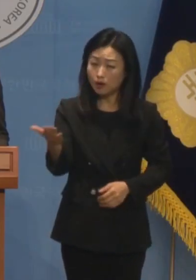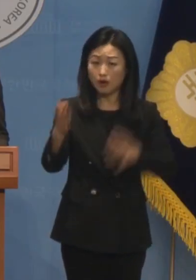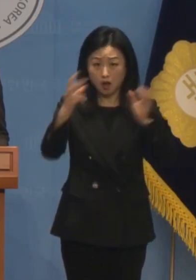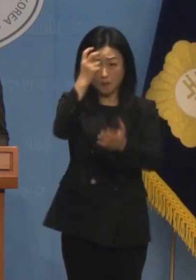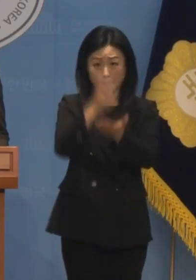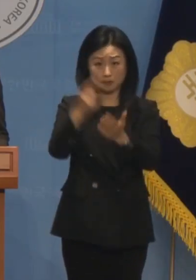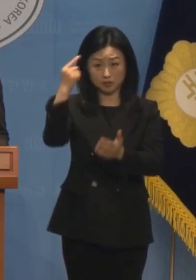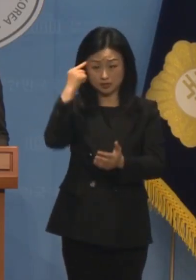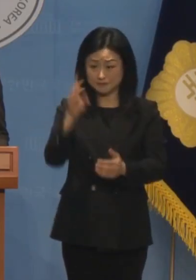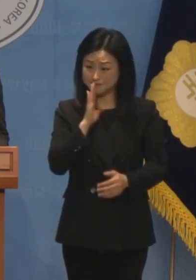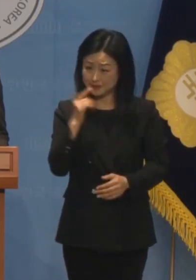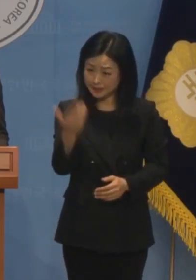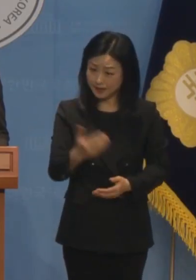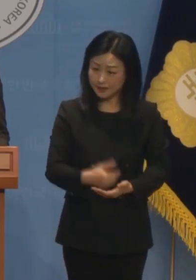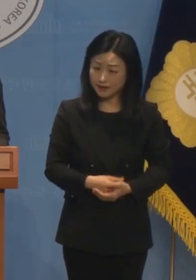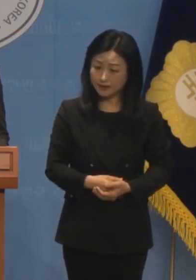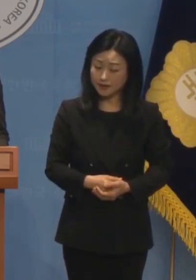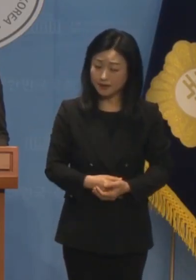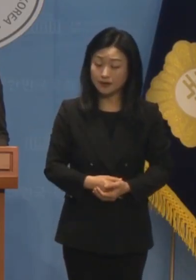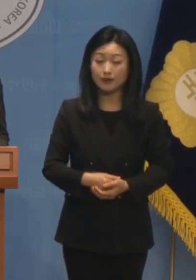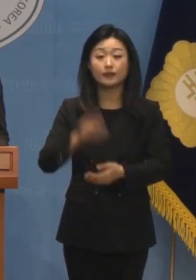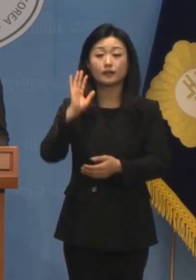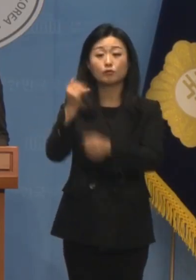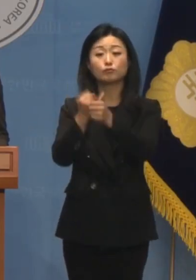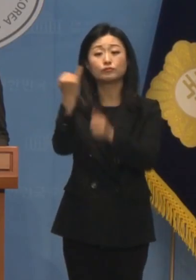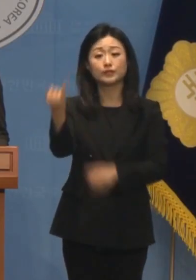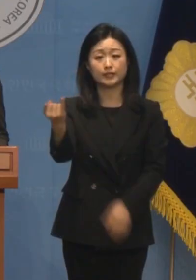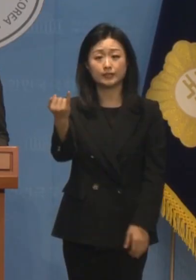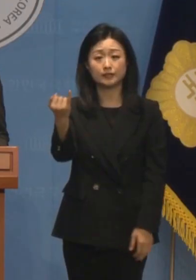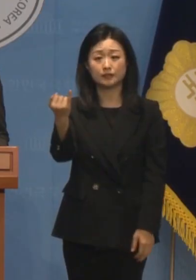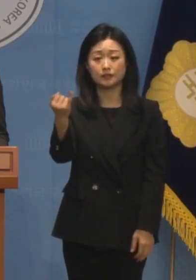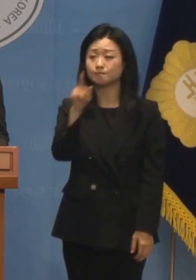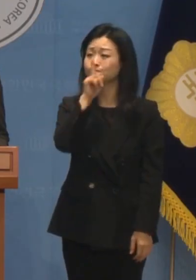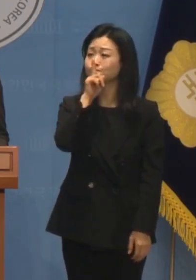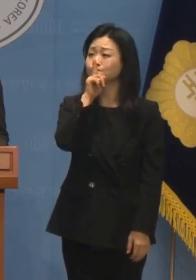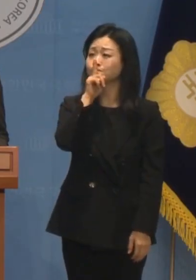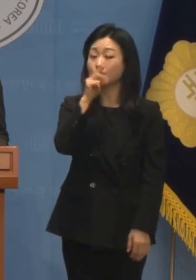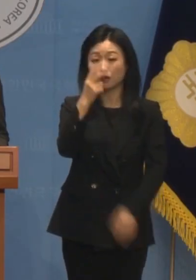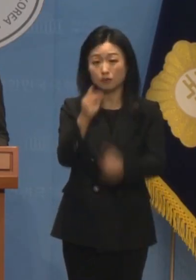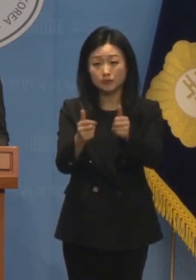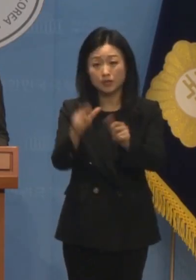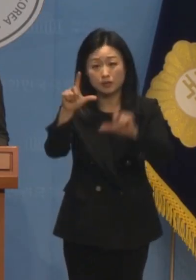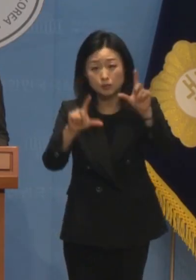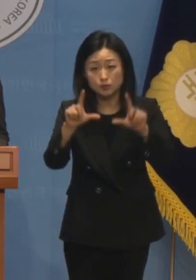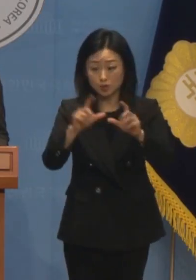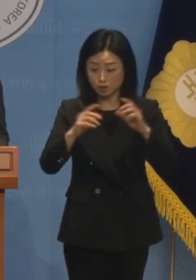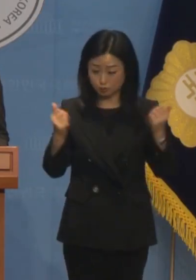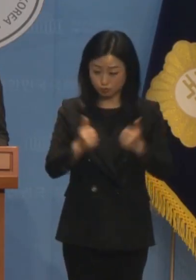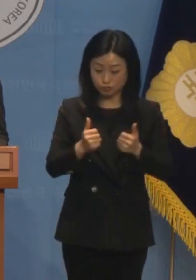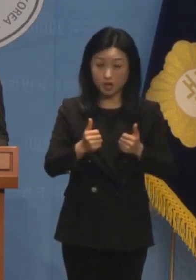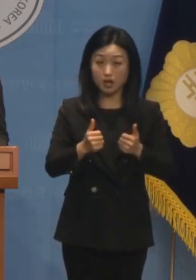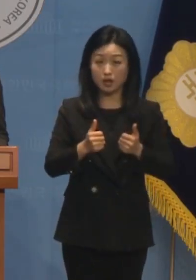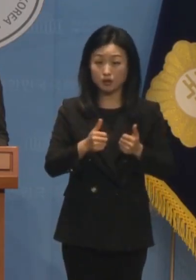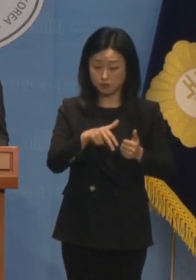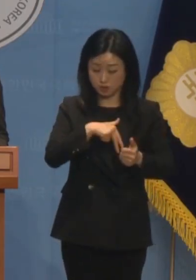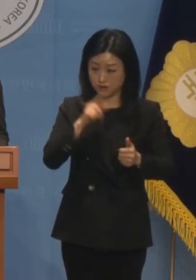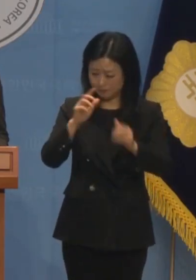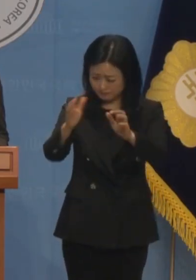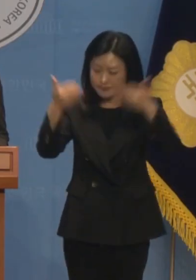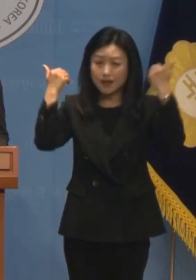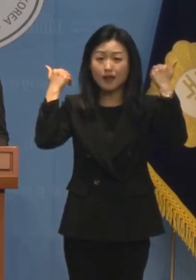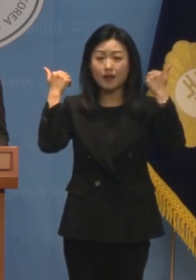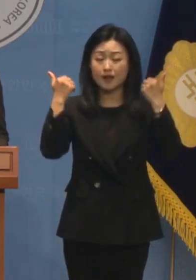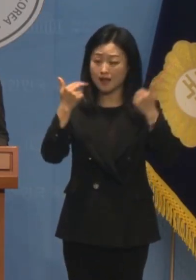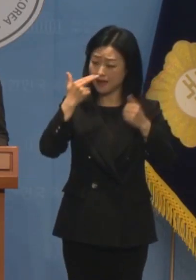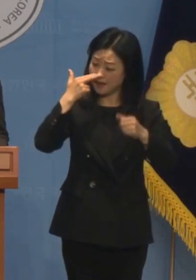정신입니까? 김건희 여사에 대해서는 아무 소리 못하는 검찰이 국회의 으름장을 놓는 모습이